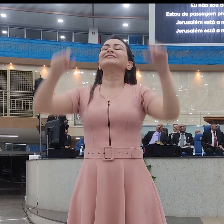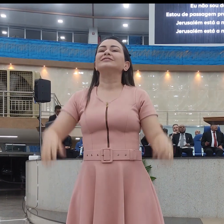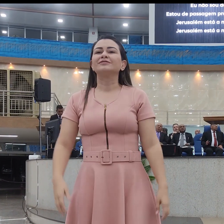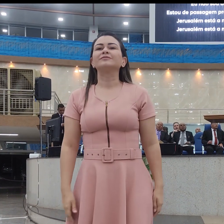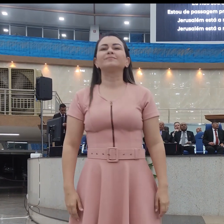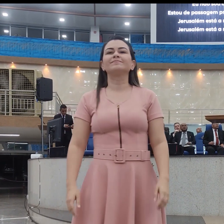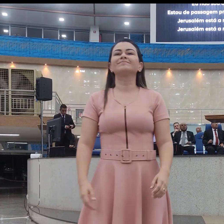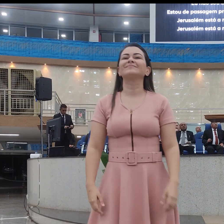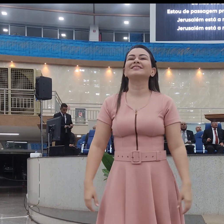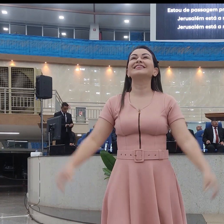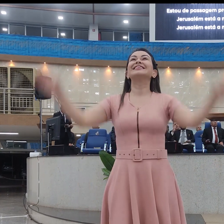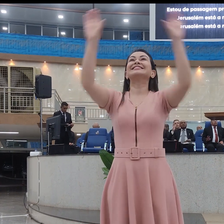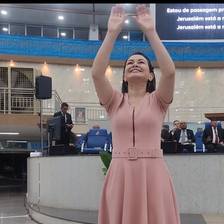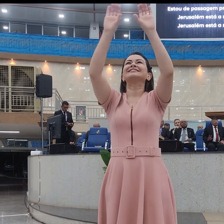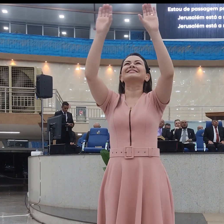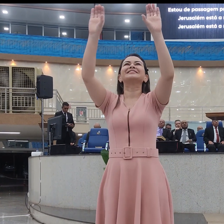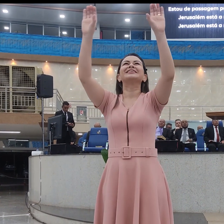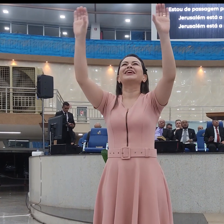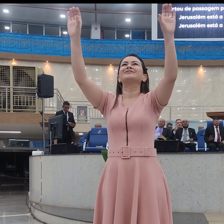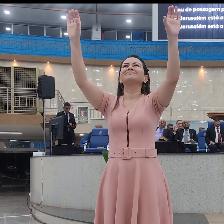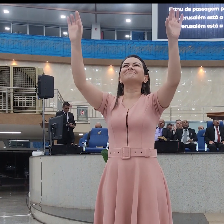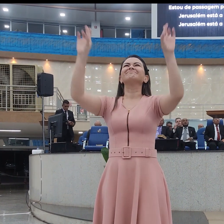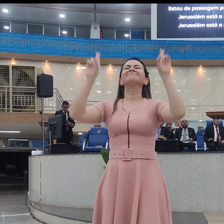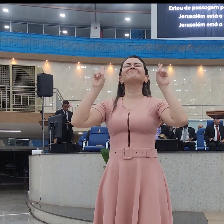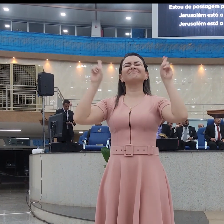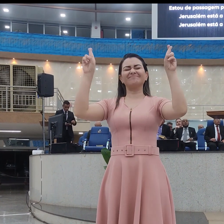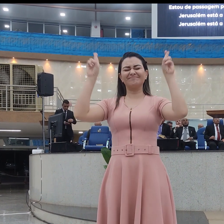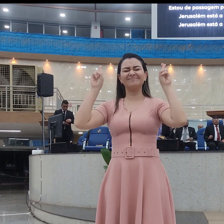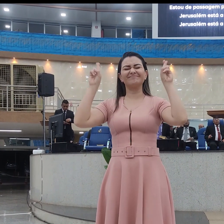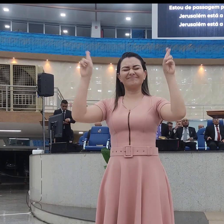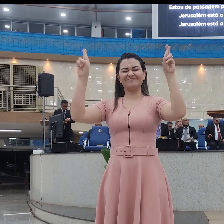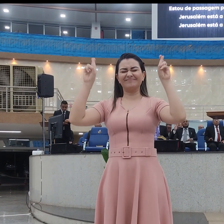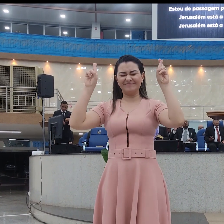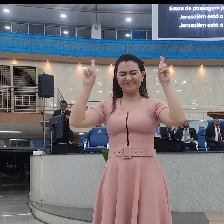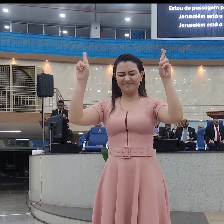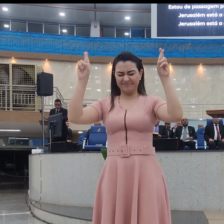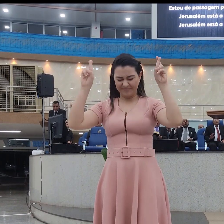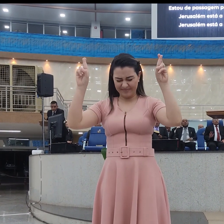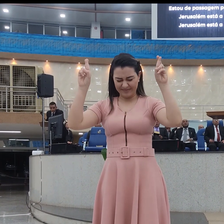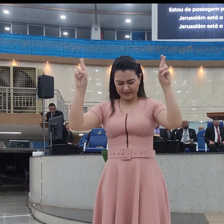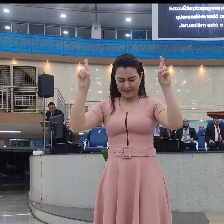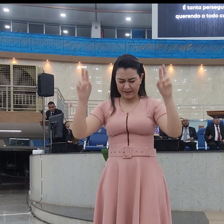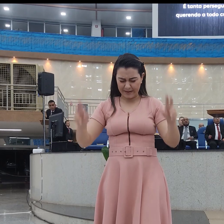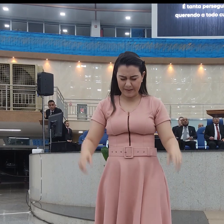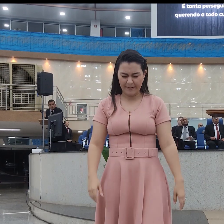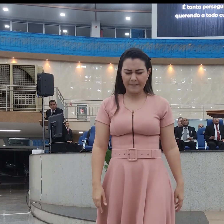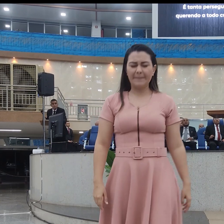Jerusalém está a me esperar Não dá mais pra viver